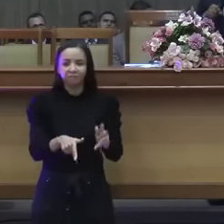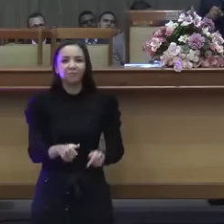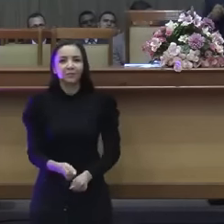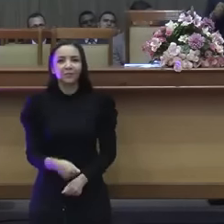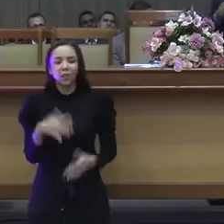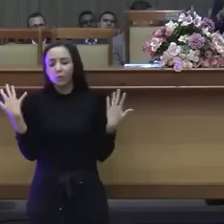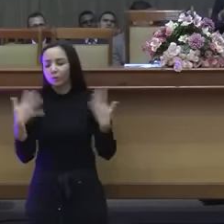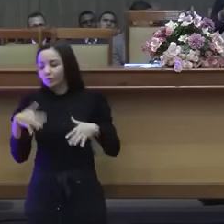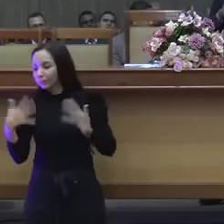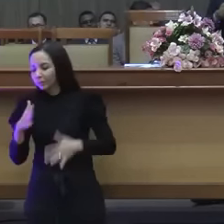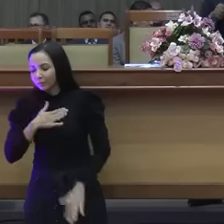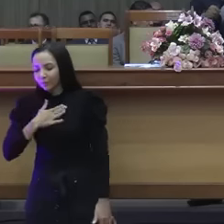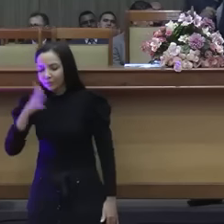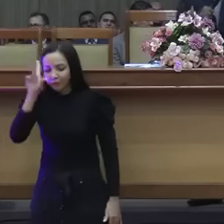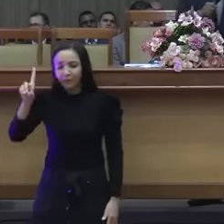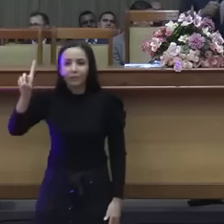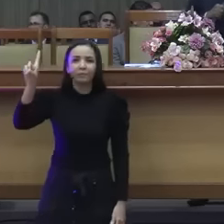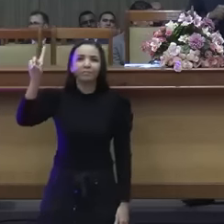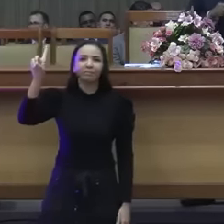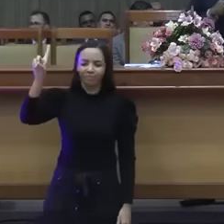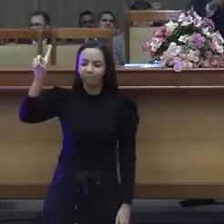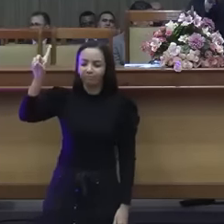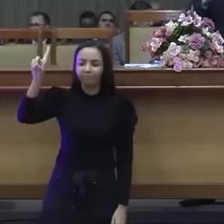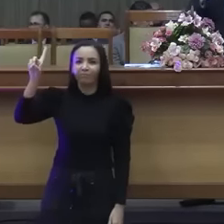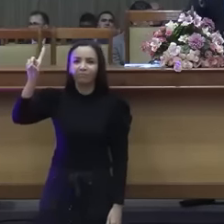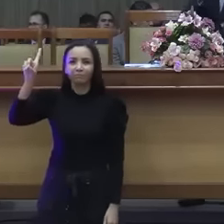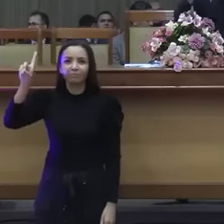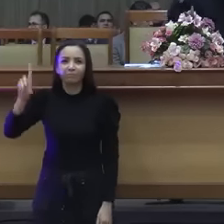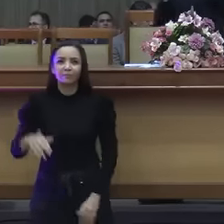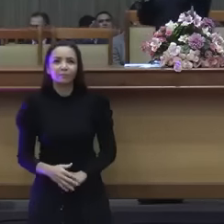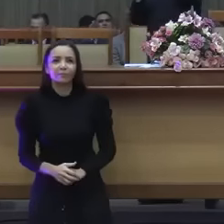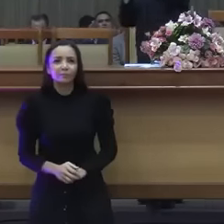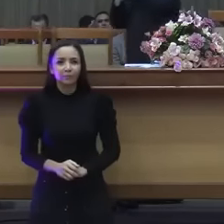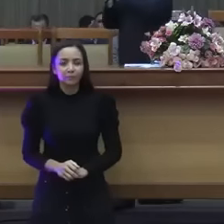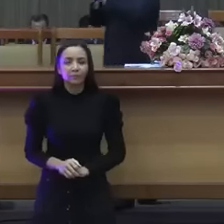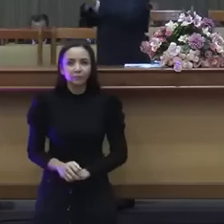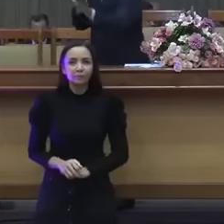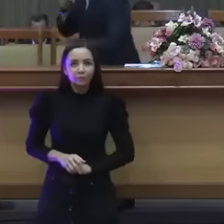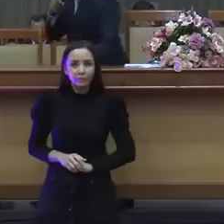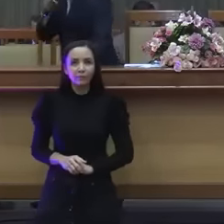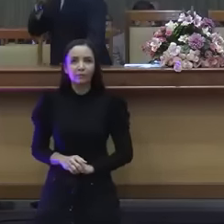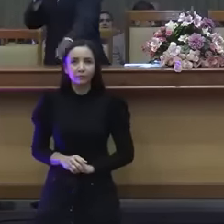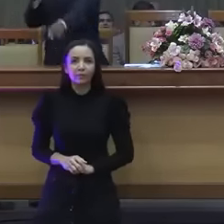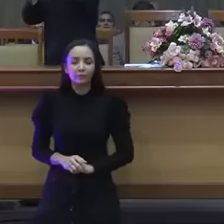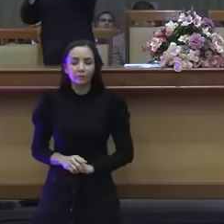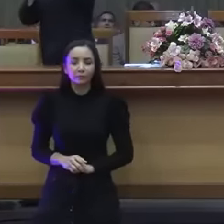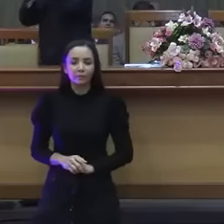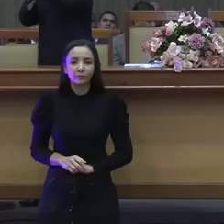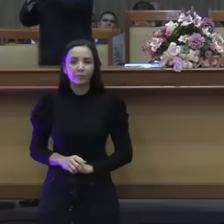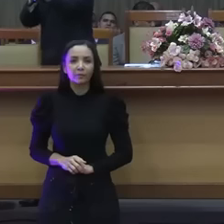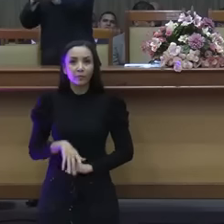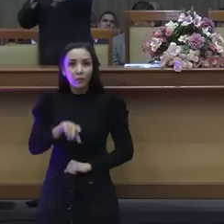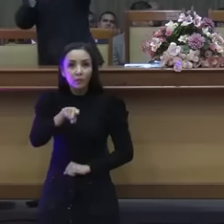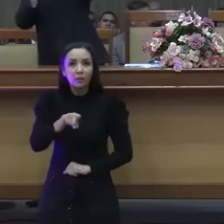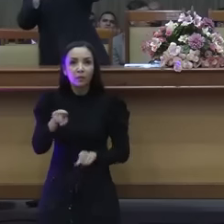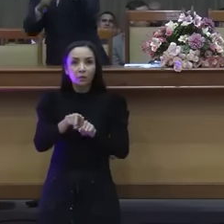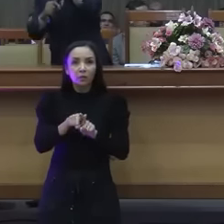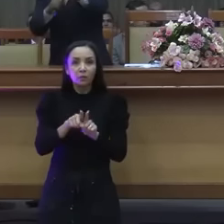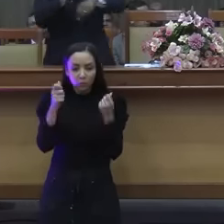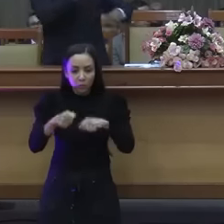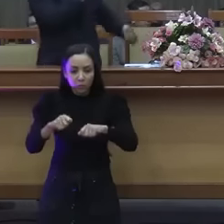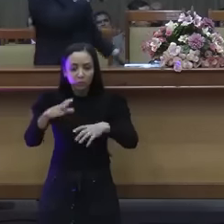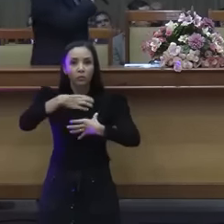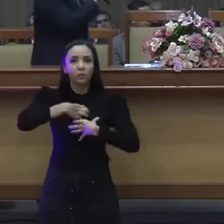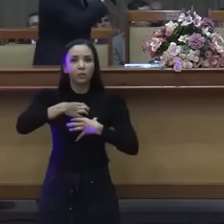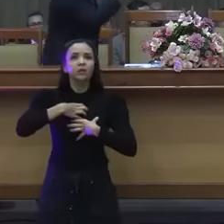Eita, meu Deus do céu. Só quem glorifica? É do jeito que tu está sentadinho aí. Tu pode sentir o poder de Deus. Tu